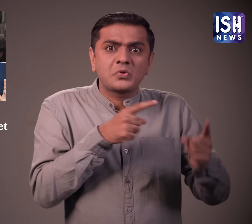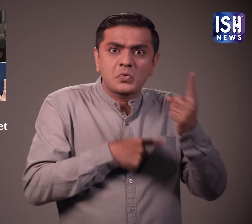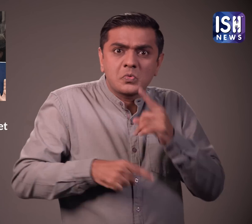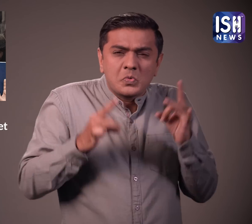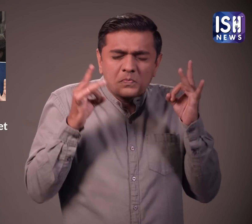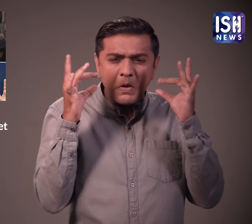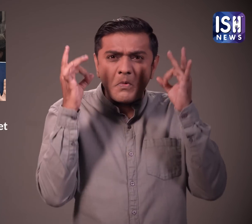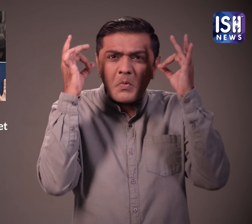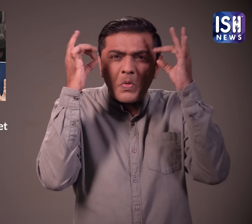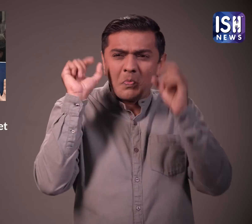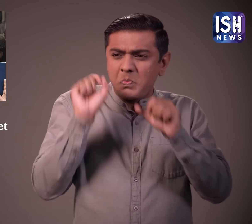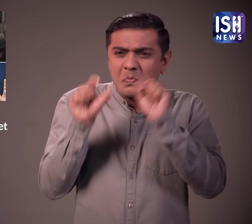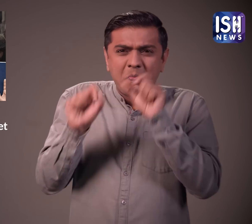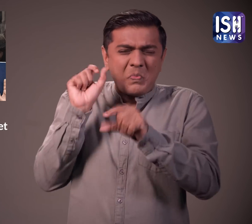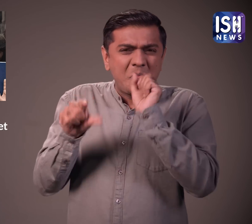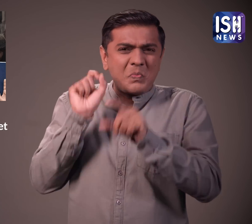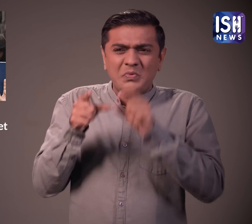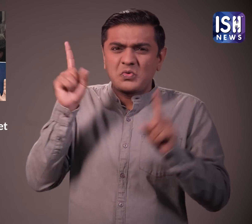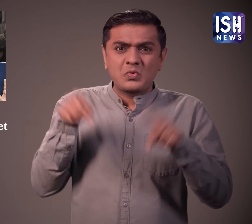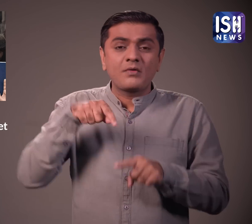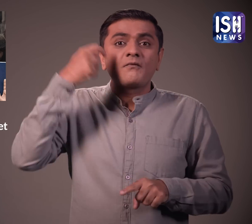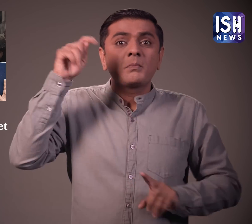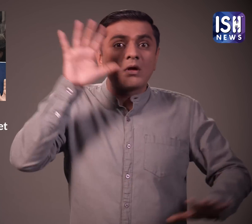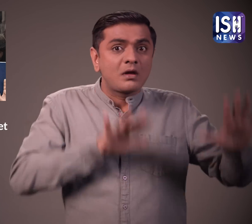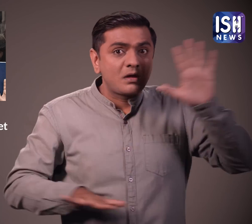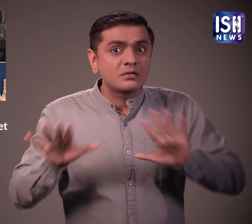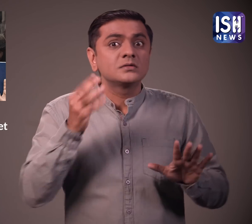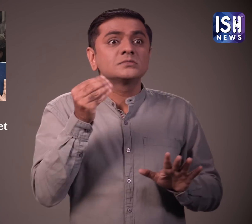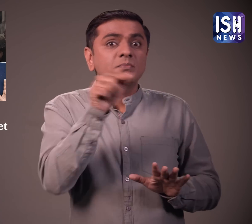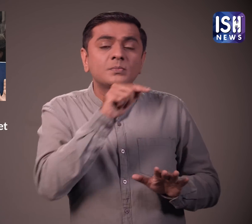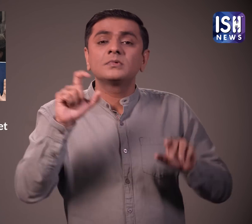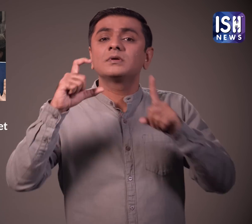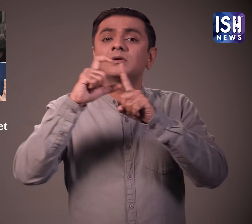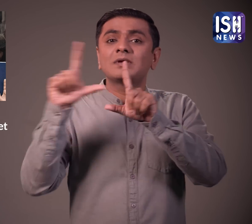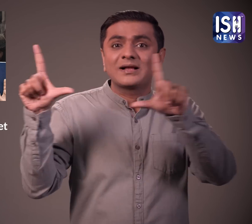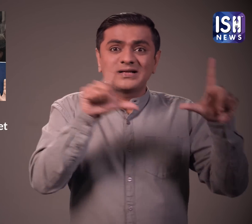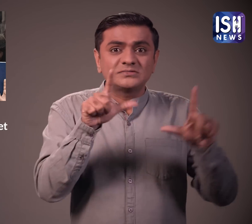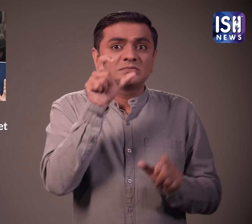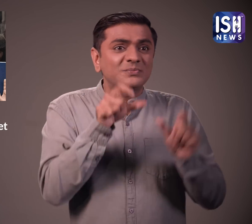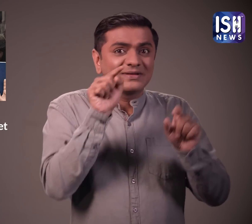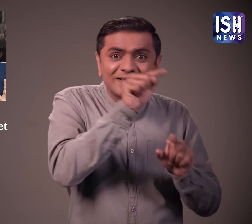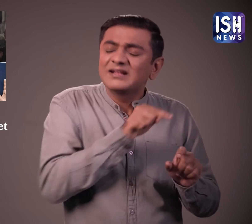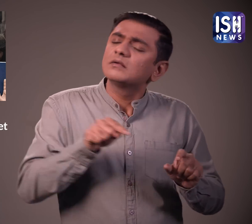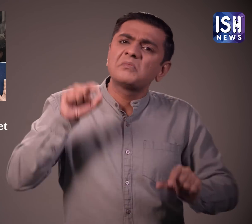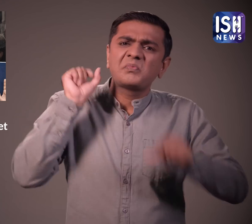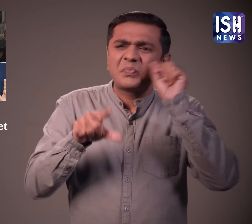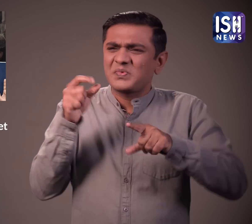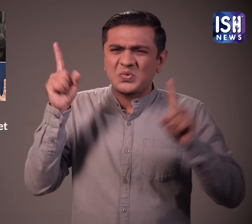अभिनेताओं और निर्देशकों से भी भारी प्रतिक्रिया मिली